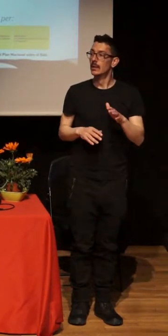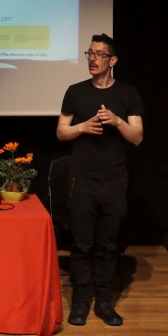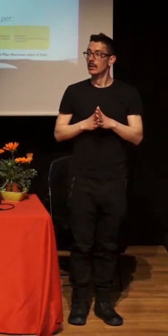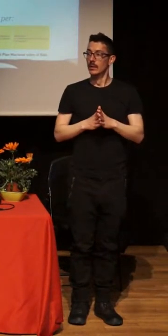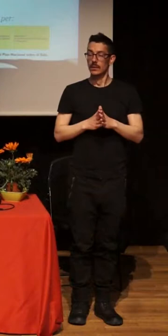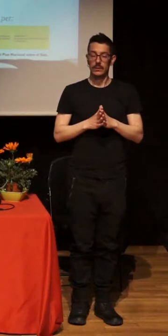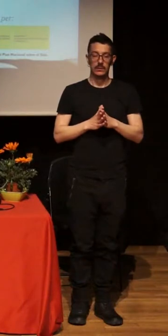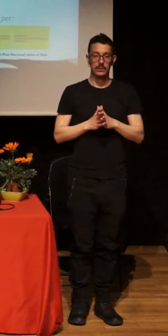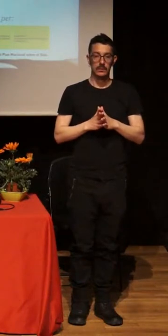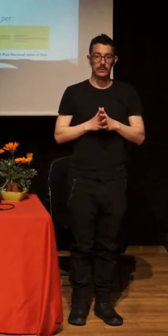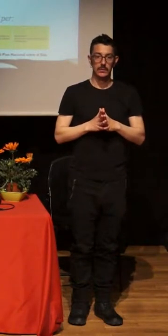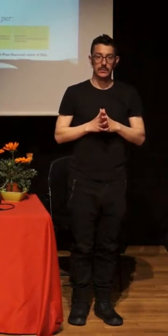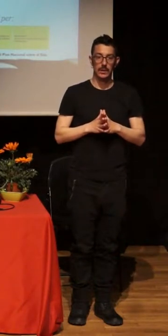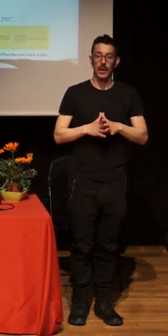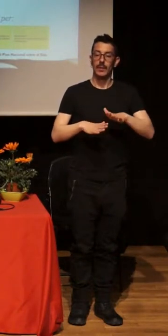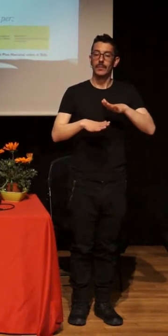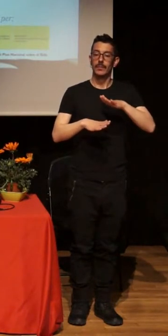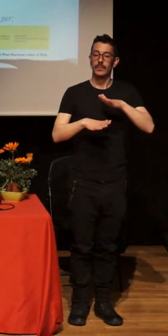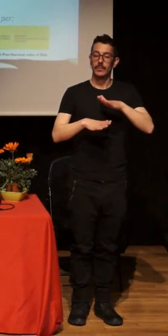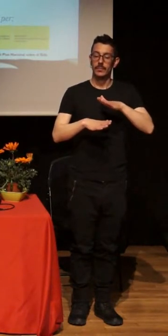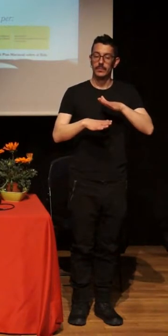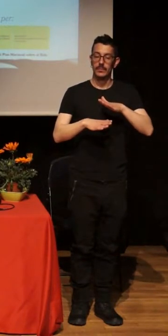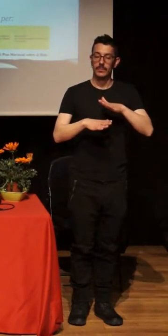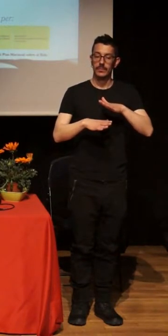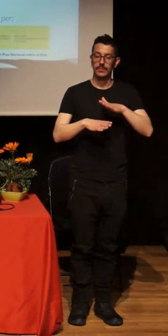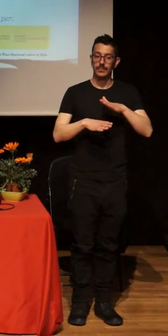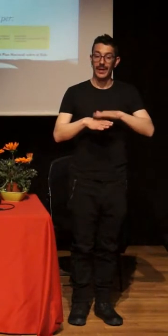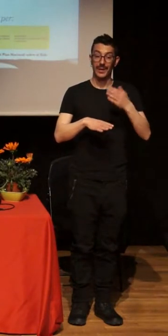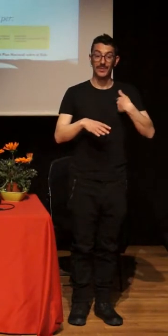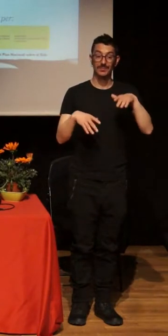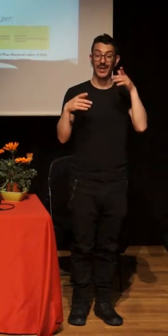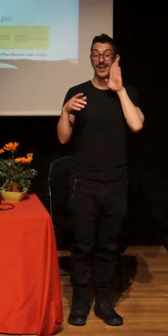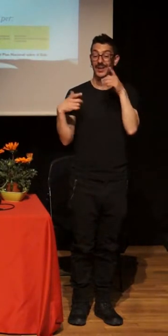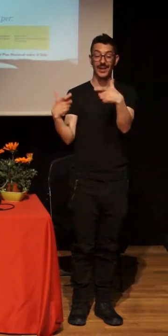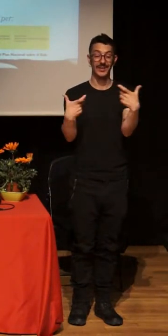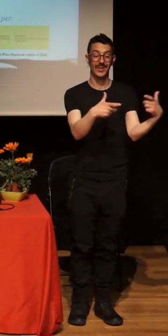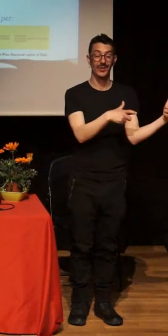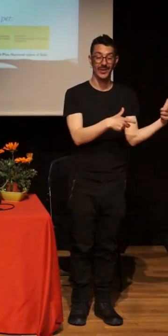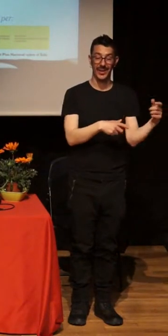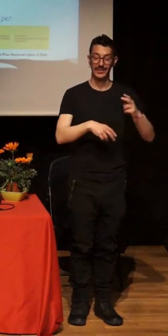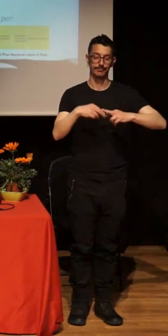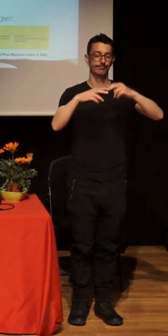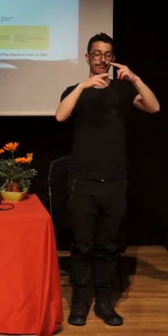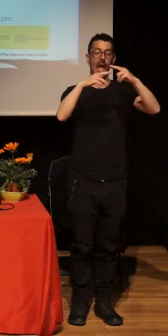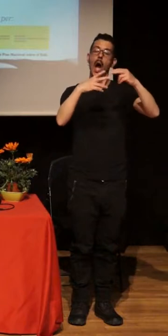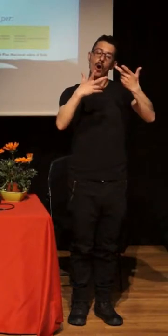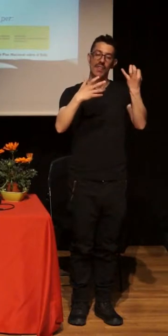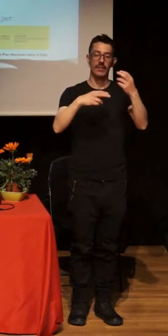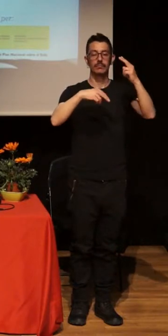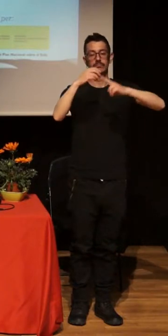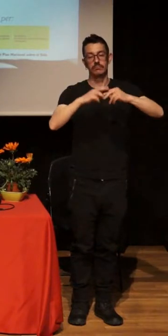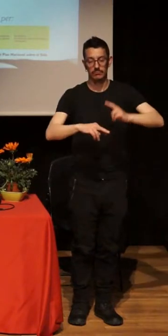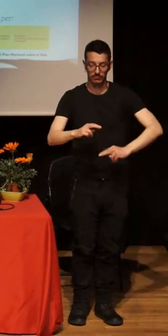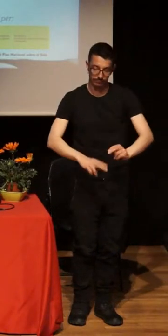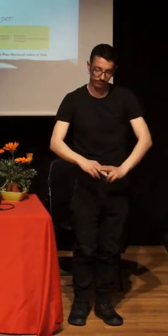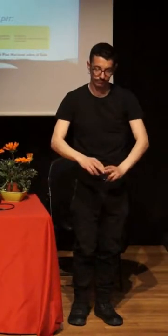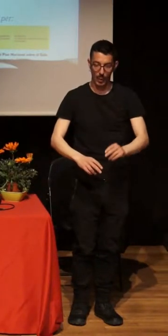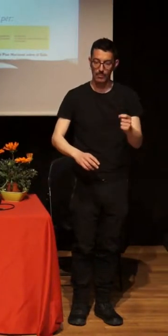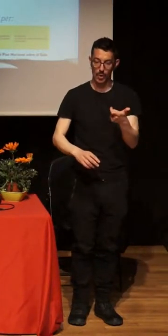para poder, de alguna manera, desconstruir estas categorías es fundamental trabajar desde un enfoque de derechos.